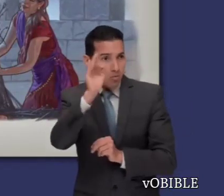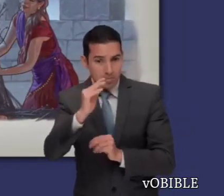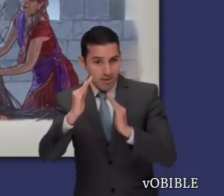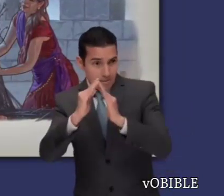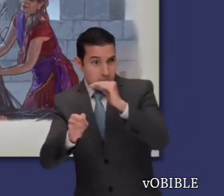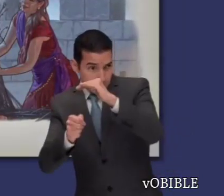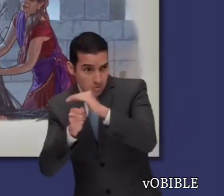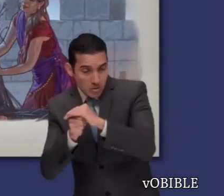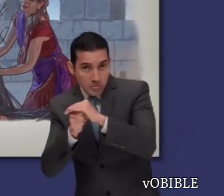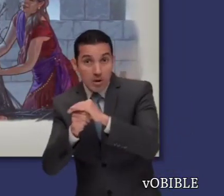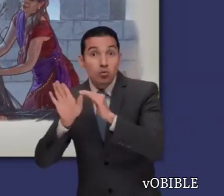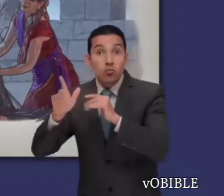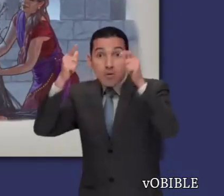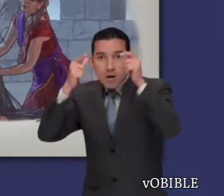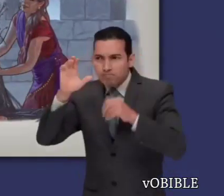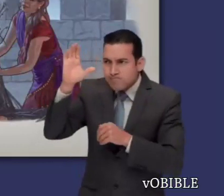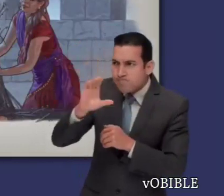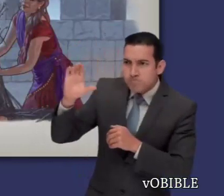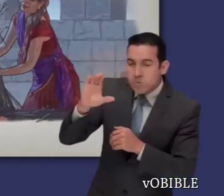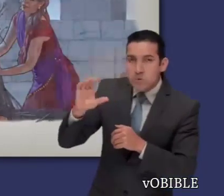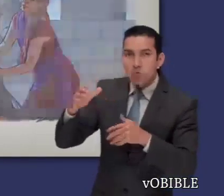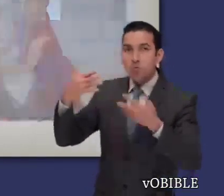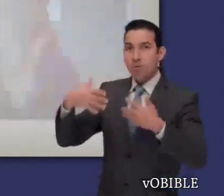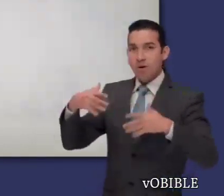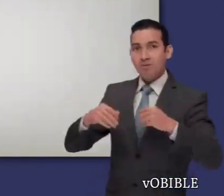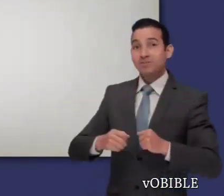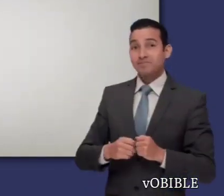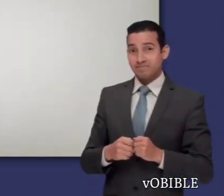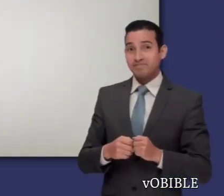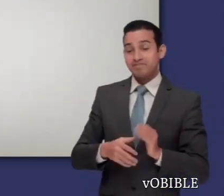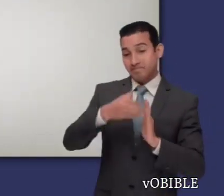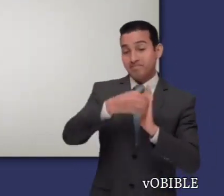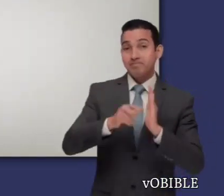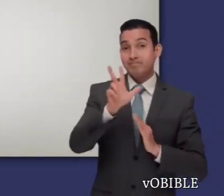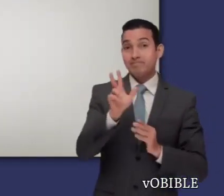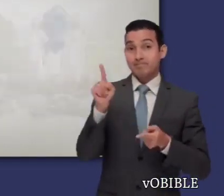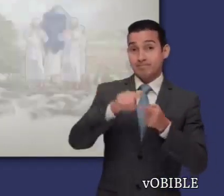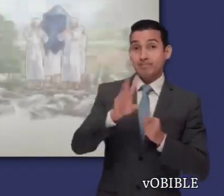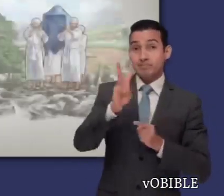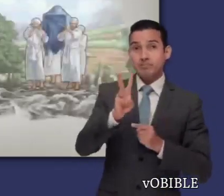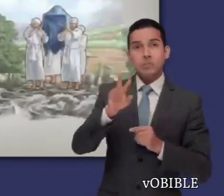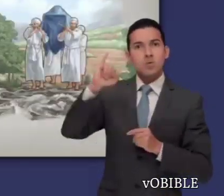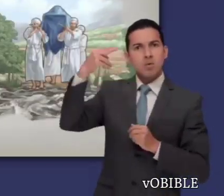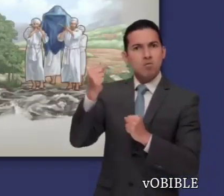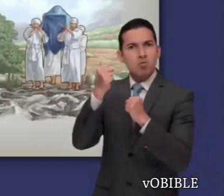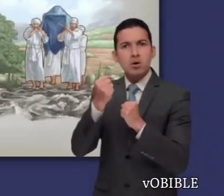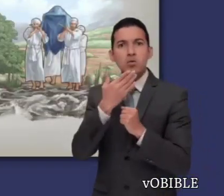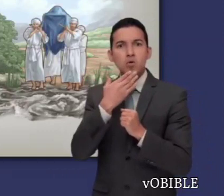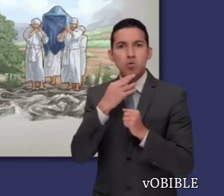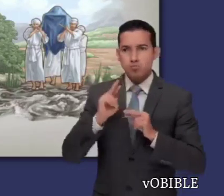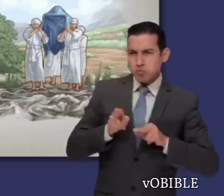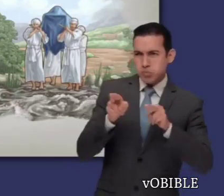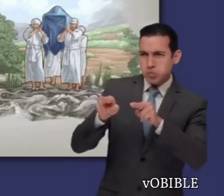aunque esto va en contra de lo que ha dicho el rey de la ciudad. En los capítulos 3 a 6, Jehová hace un milagro, y los